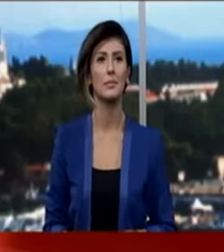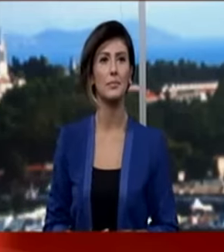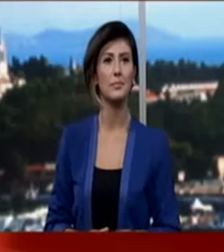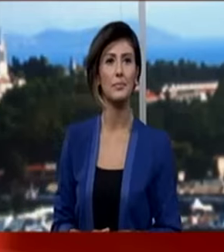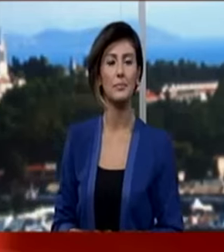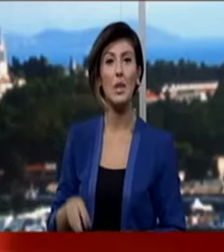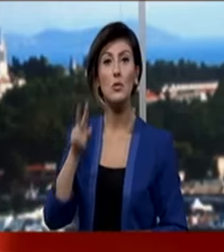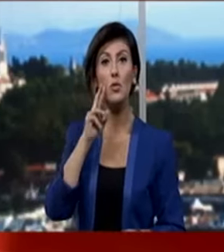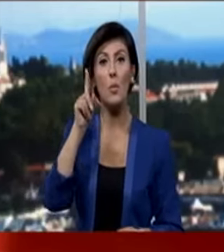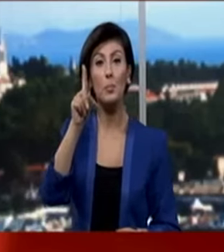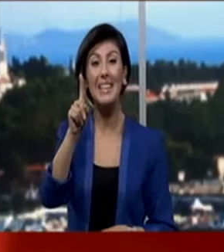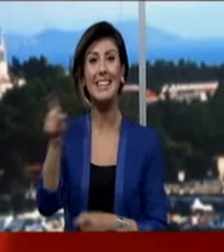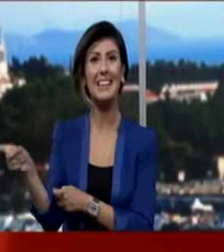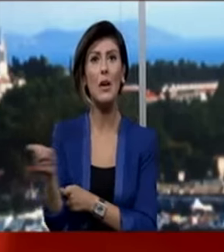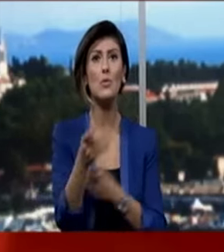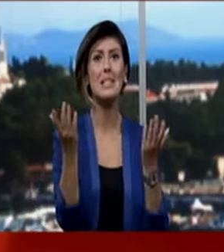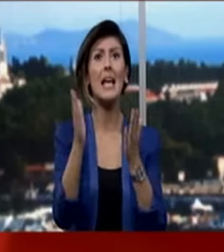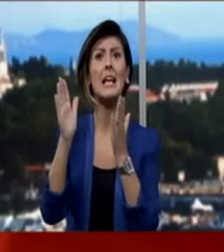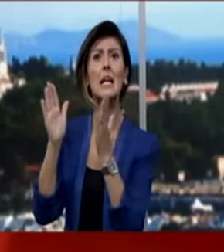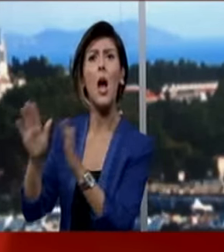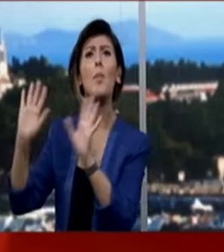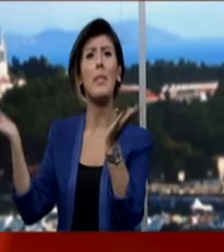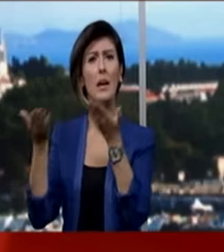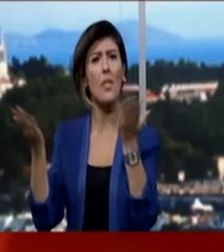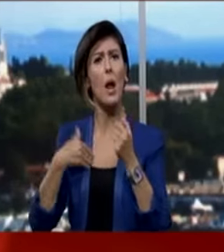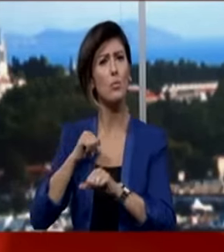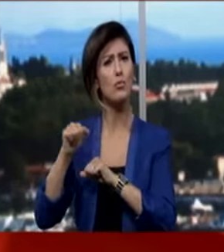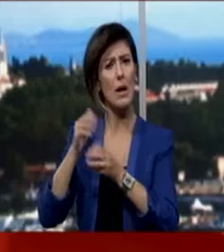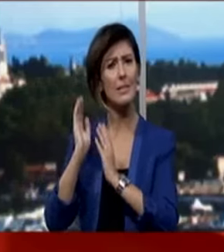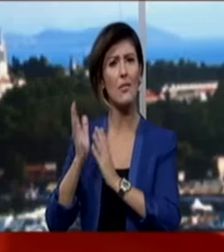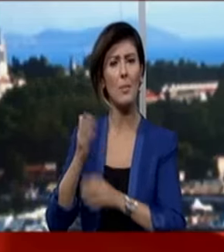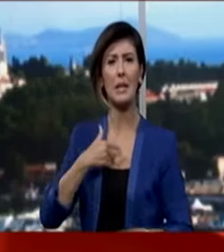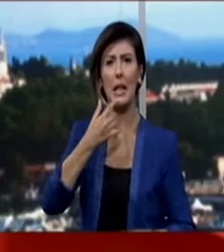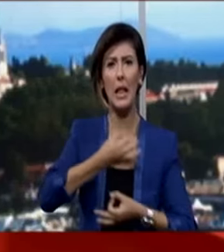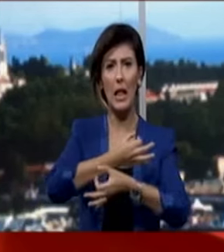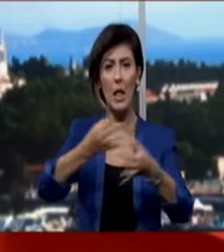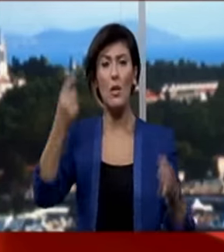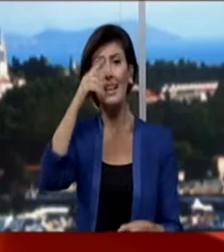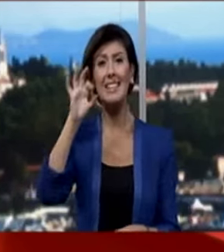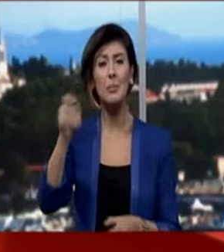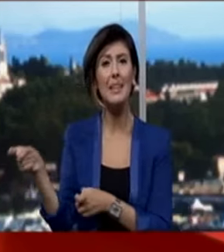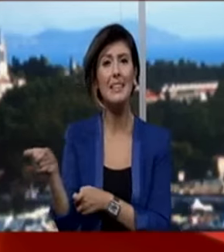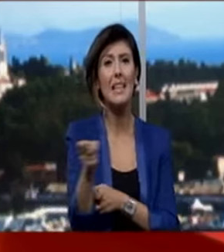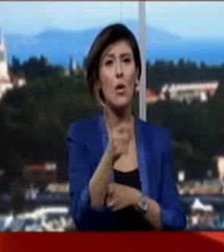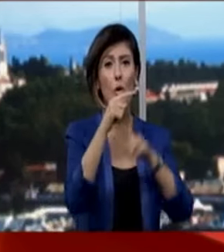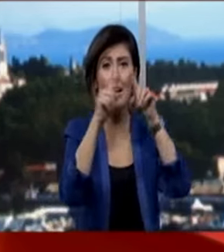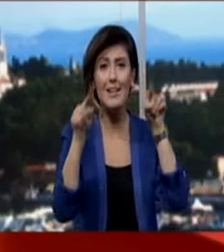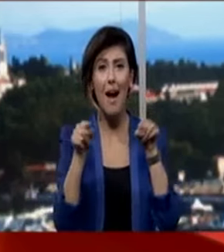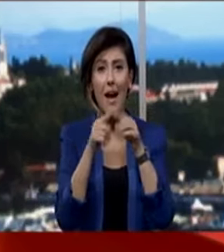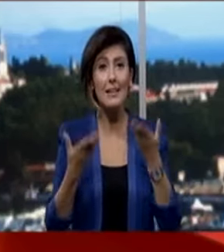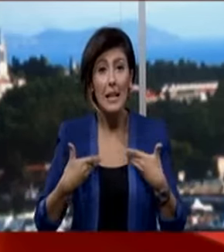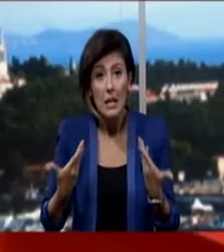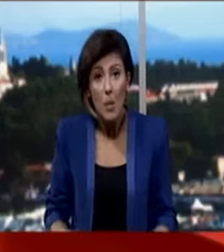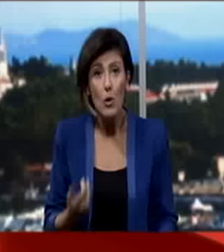Son bir terörist dahi kalmayana kadar mücadelemize devam edeceğimizi ilan ediyorum. Kim terör kartına tebessül ederse